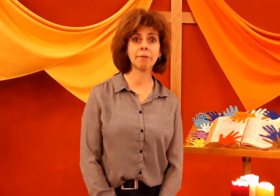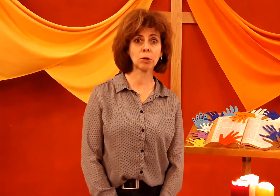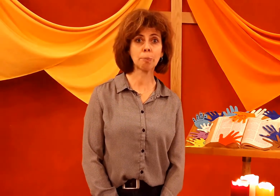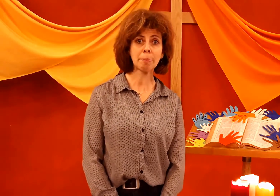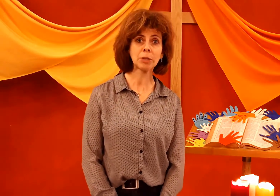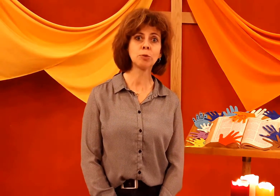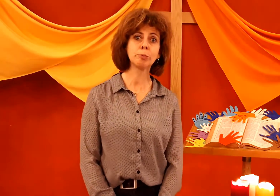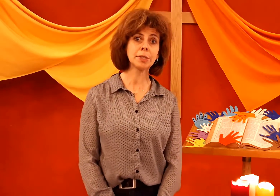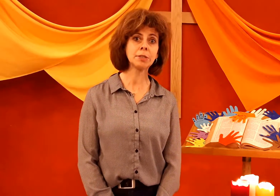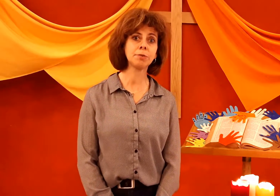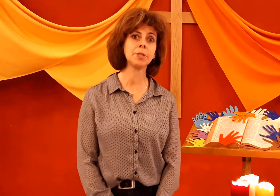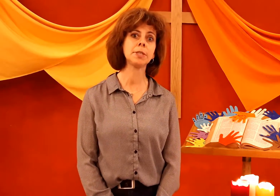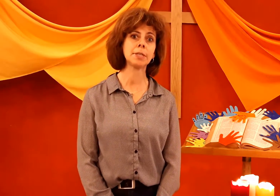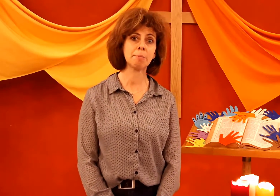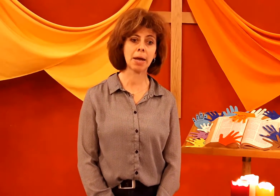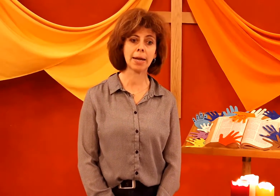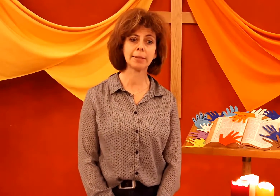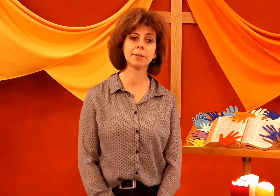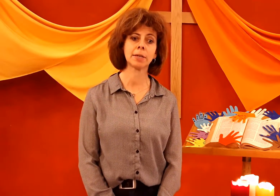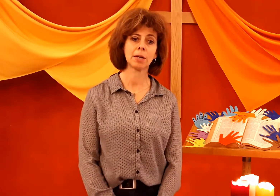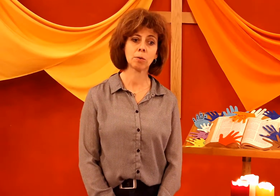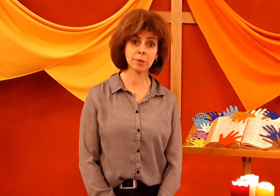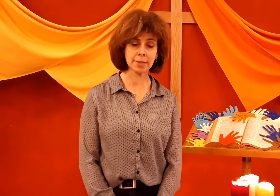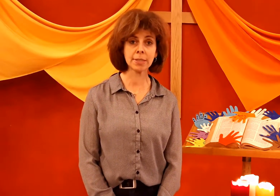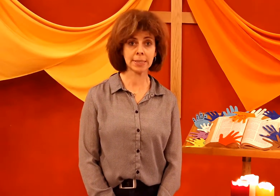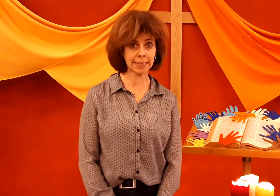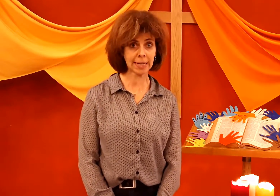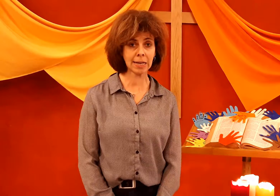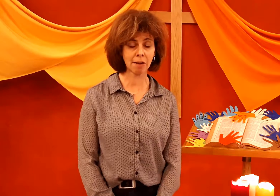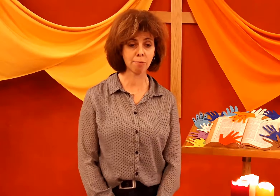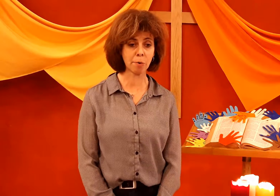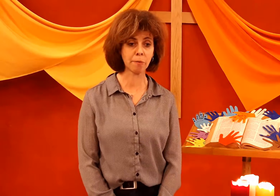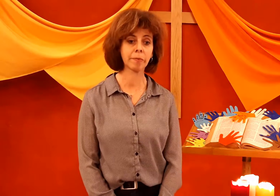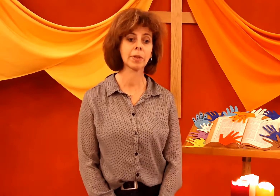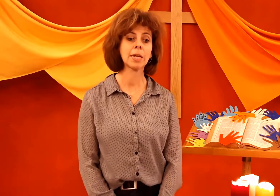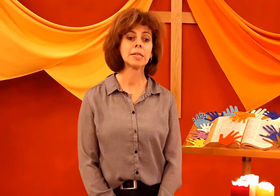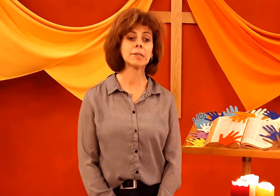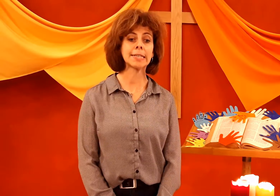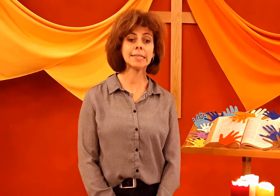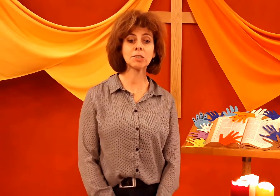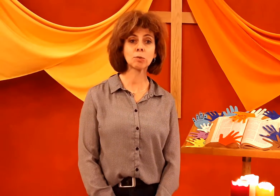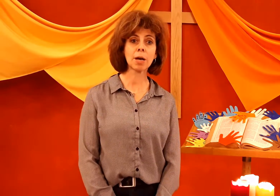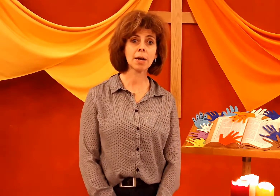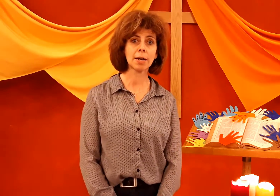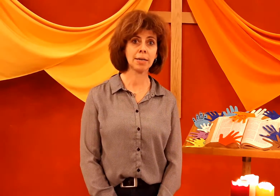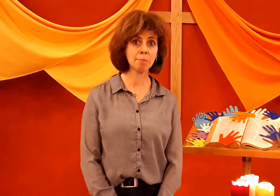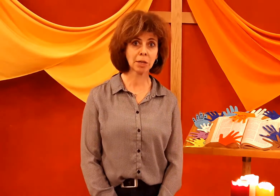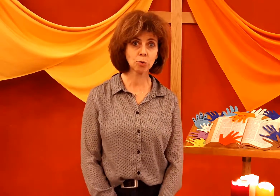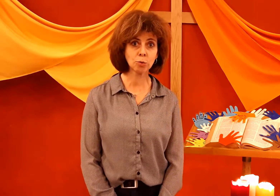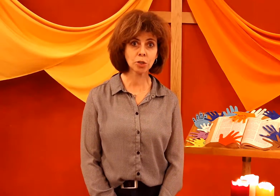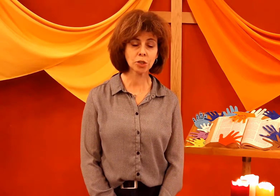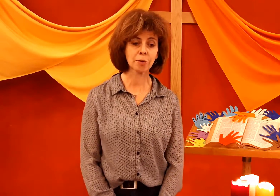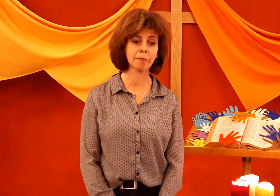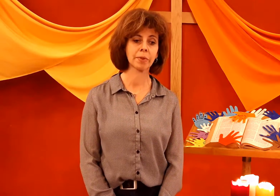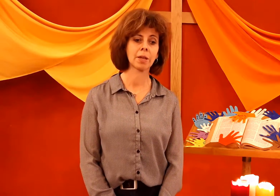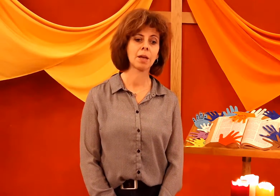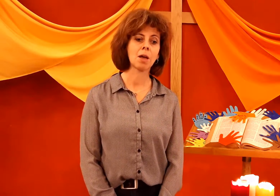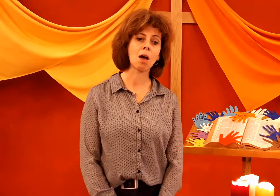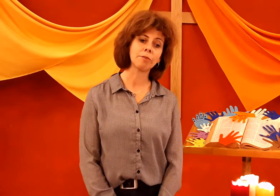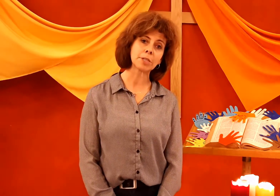avec le papa d'une petite fille qui est malade aussi très gravement. Dans cette histoire, les mains touchent, un